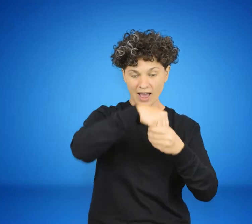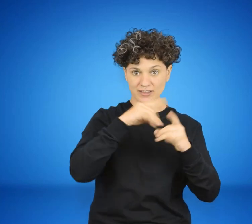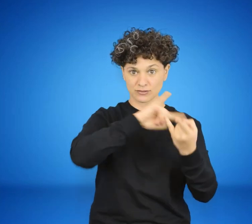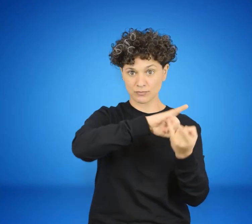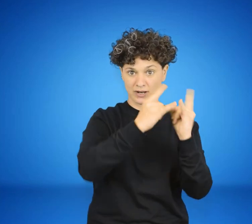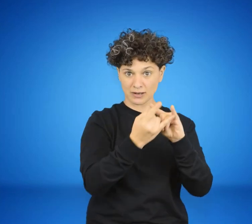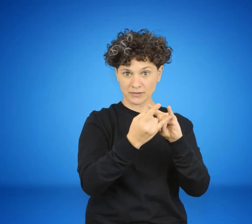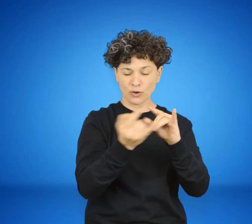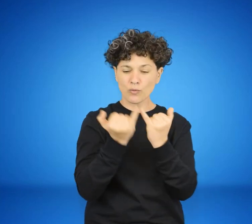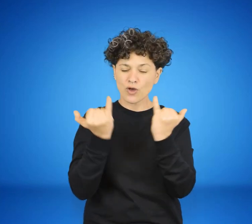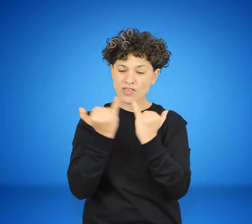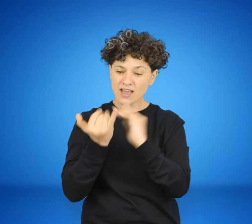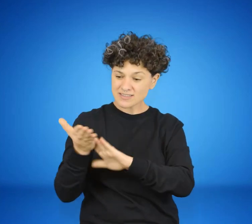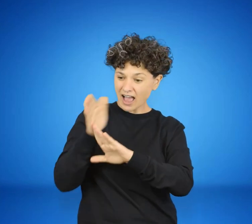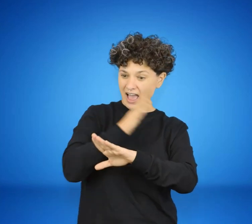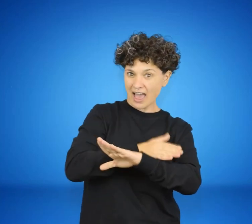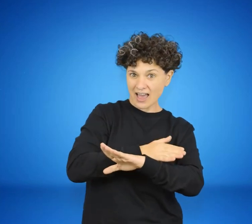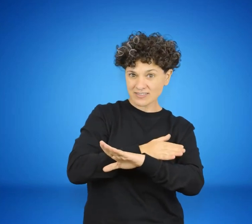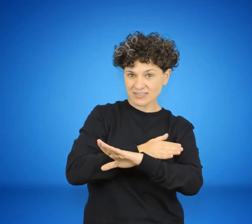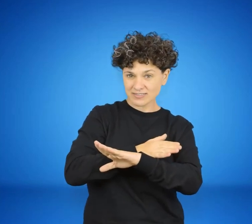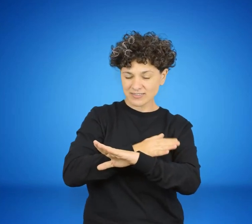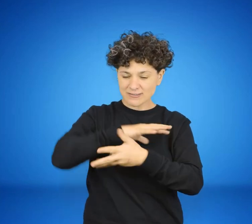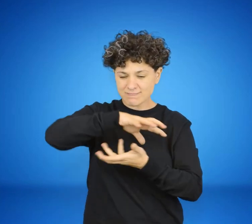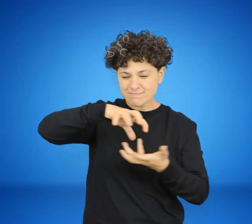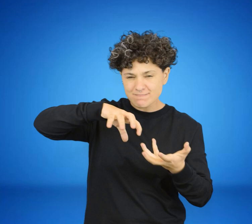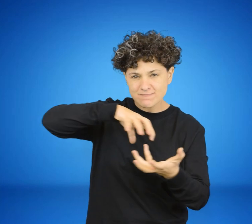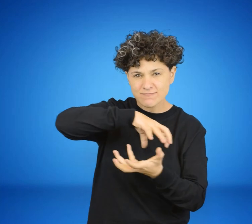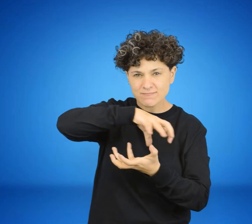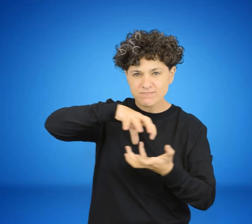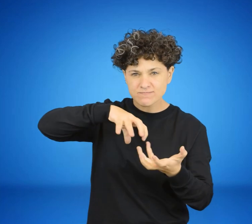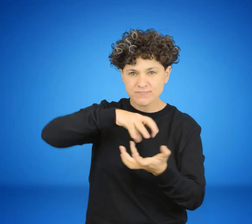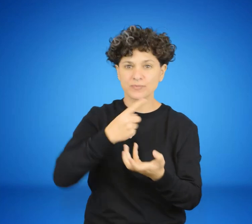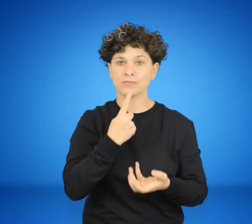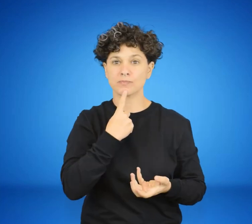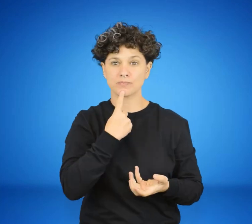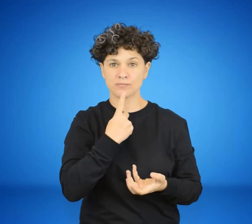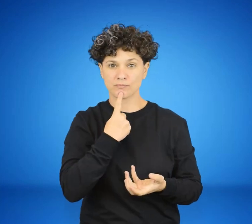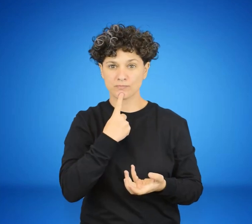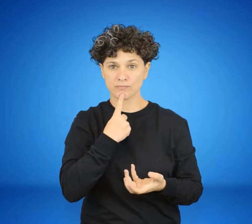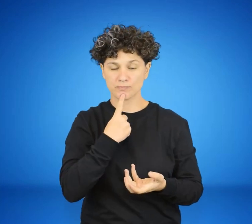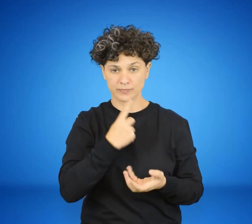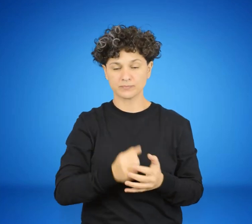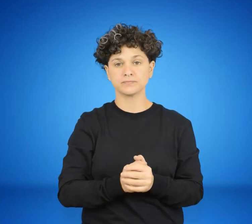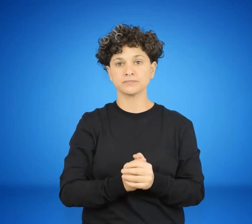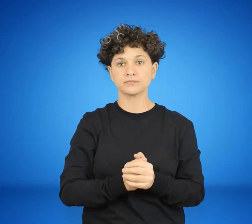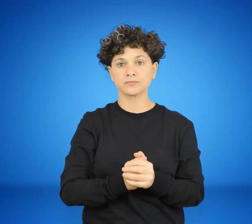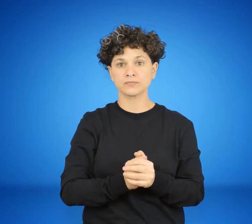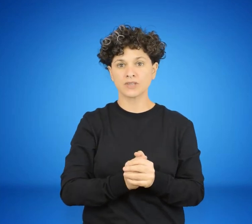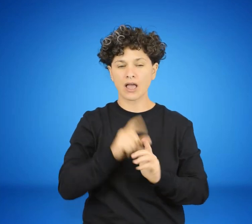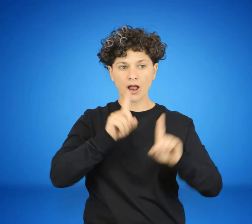previos a la disolución de las cámaras la atmósfera política comenzó a espesarse. Muchos